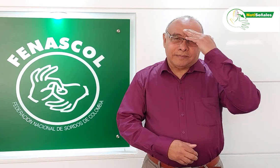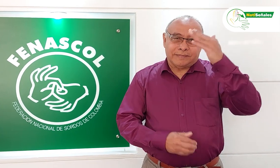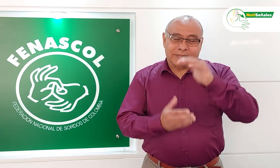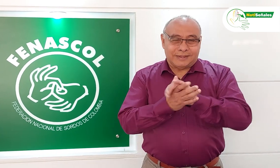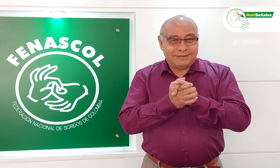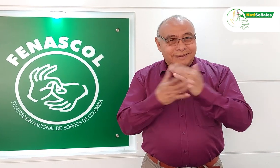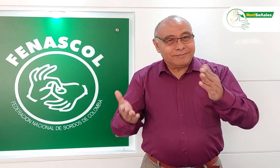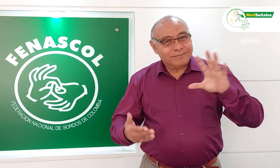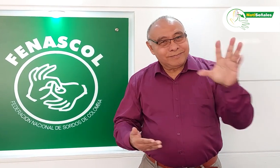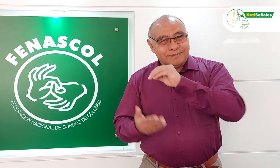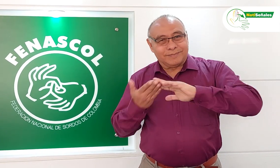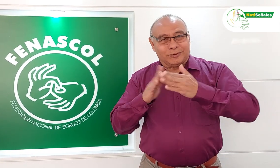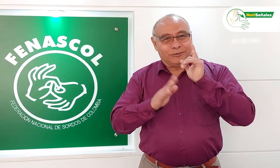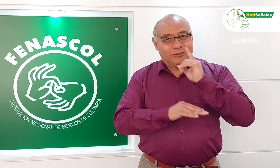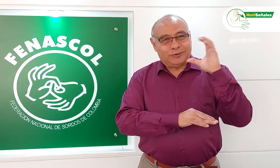Un saludo para todas las personas sordas.